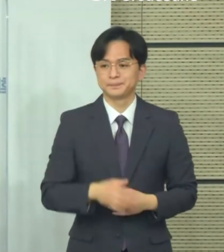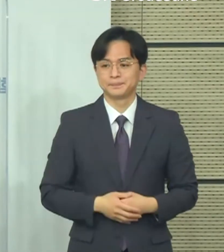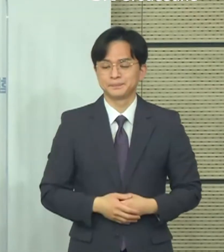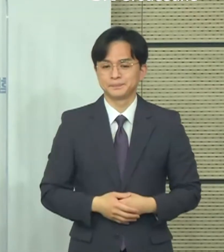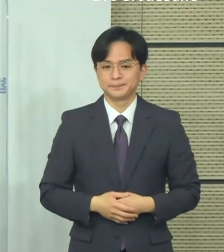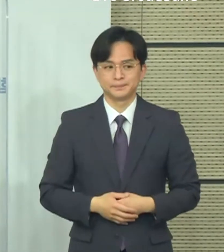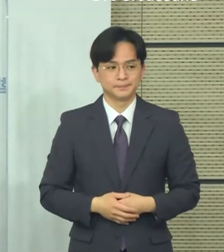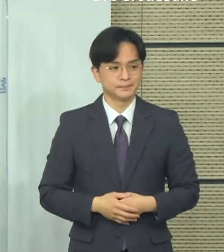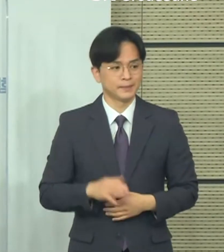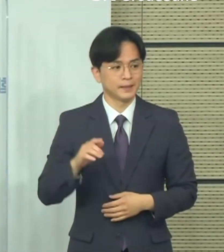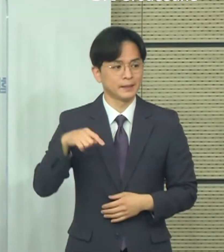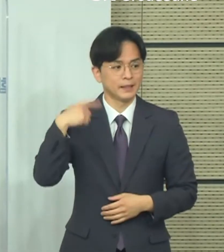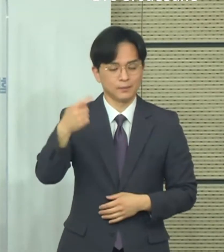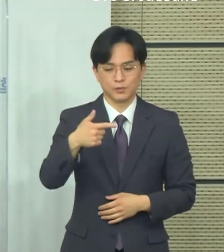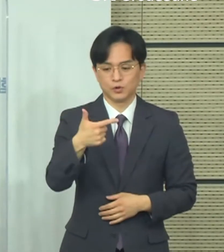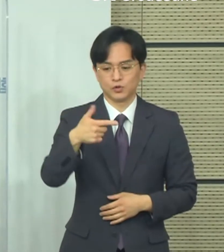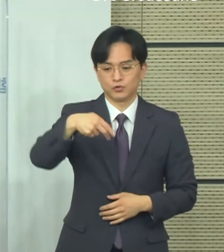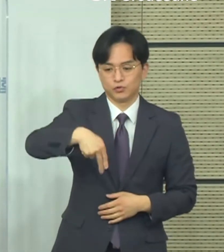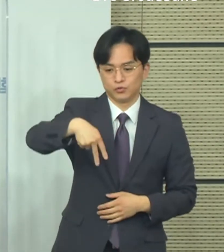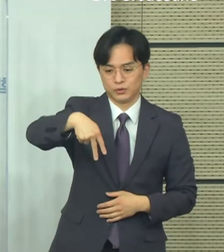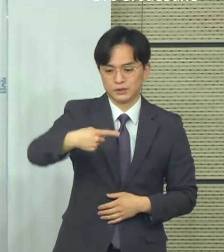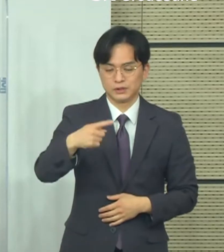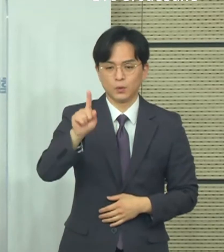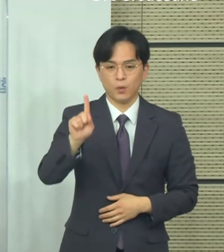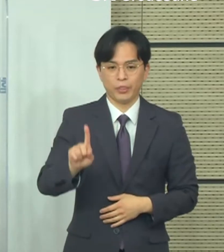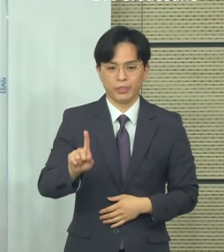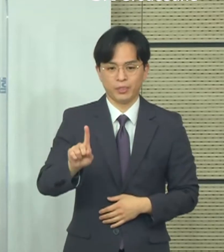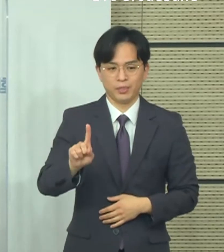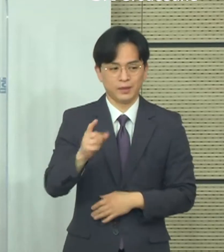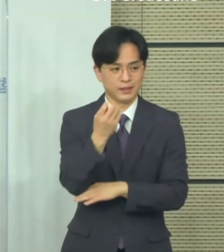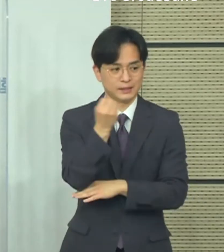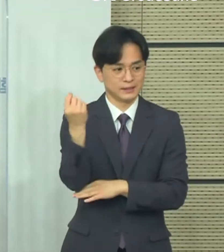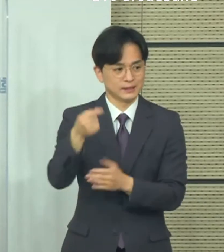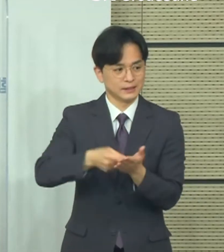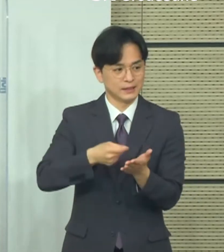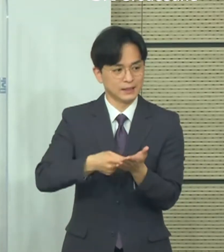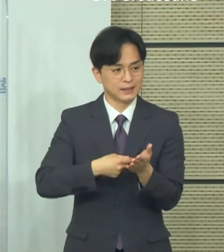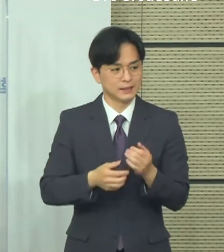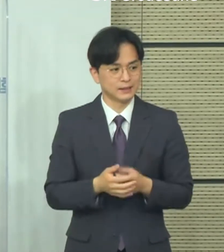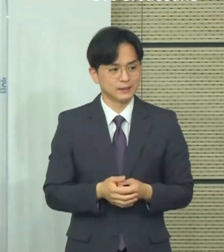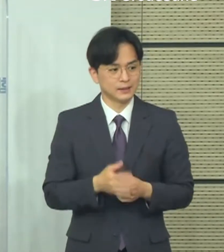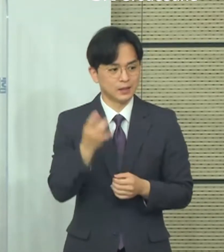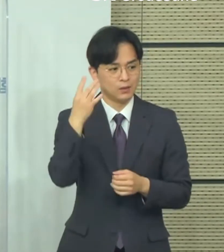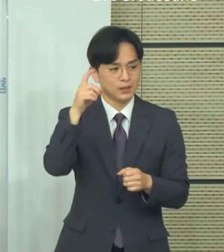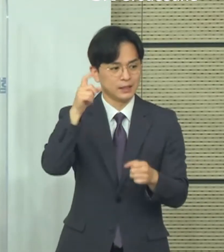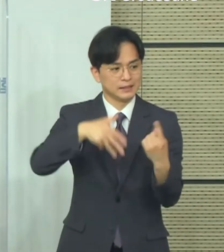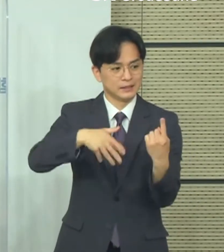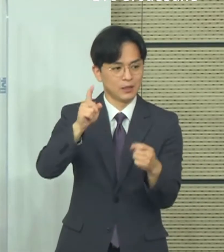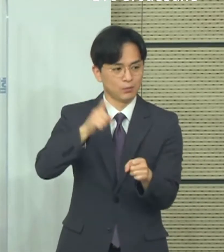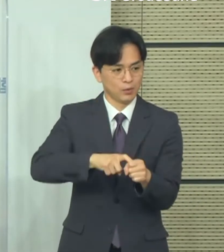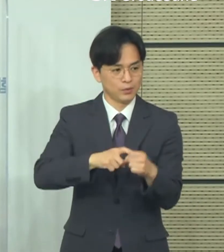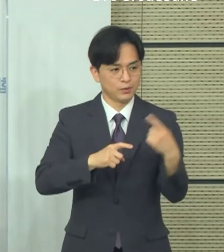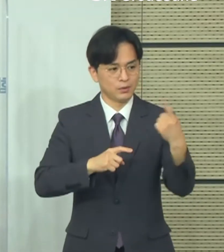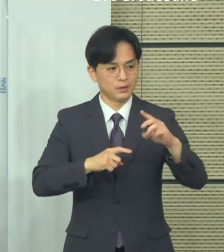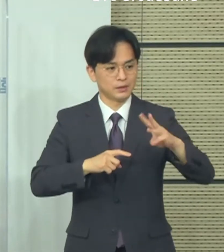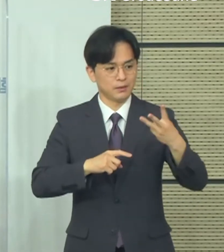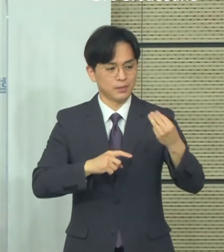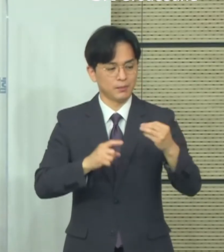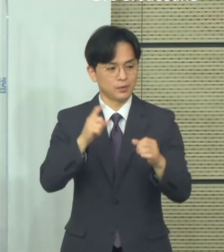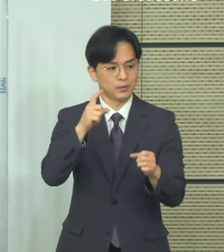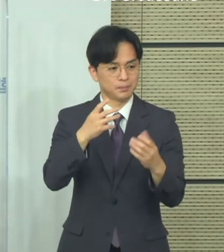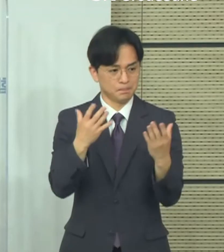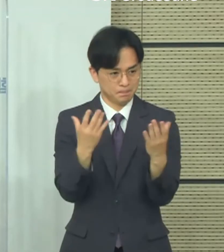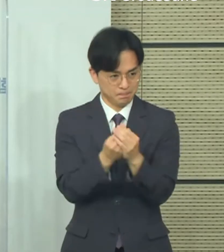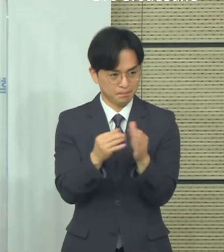뉴스원 이영진 기자님 질의입니다. 1차 목표인 1,300만 명 1차 접종은 오늘 0시 기준